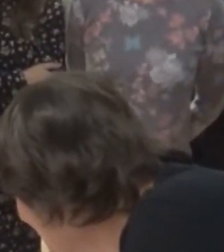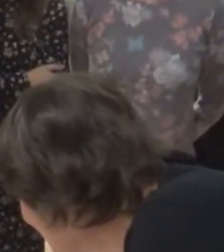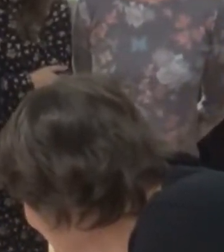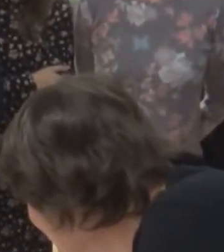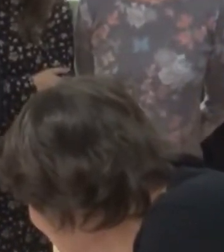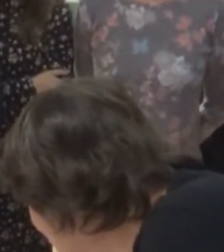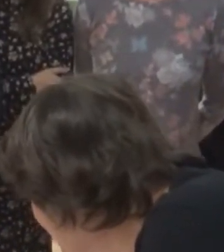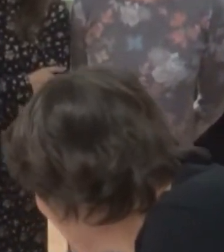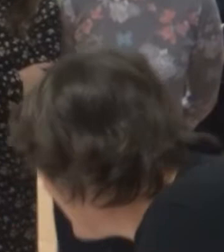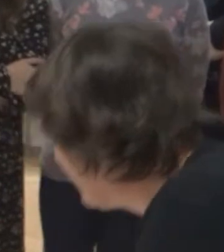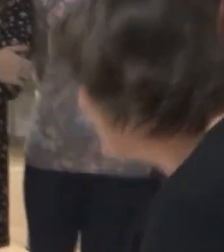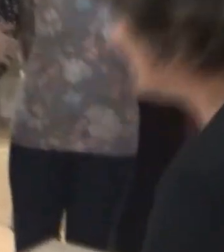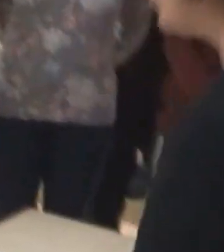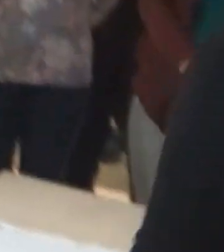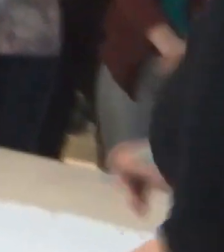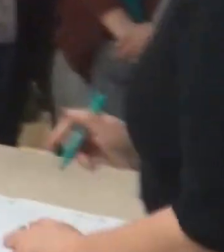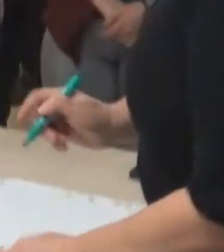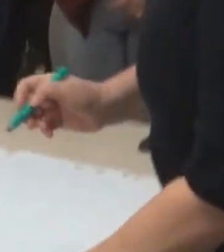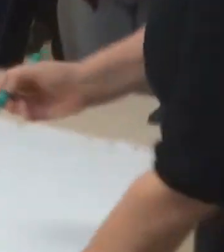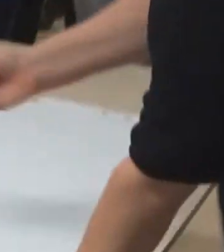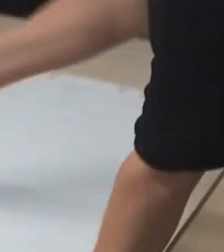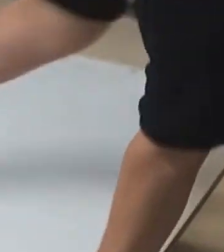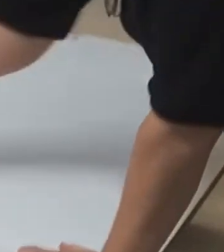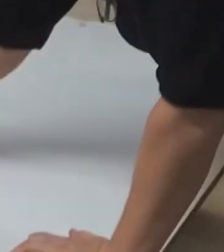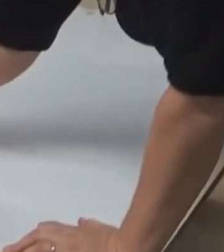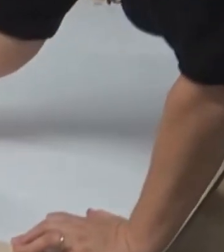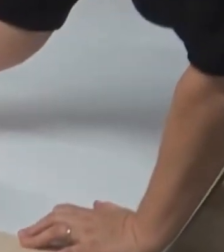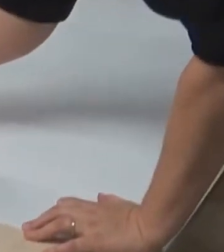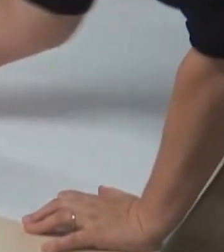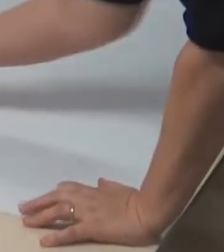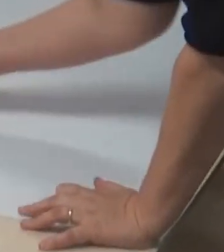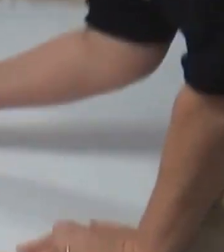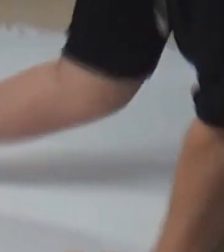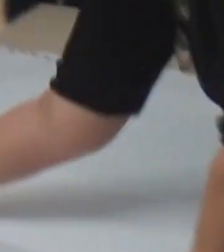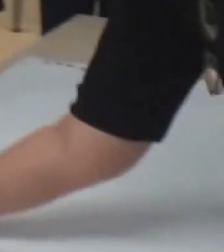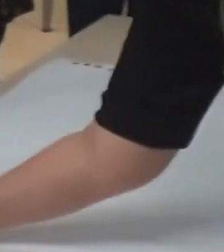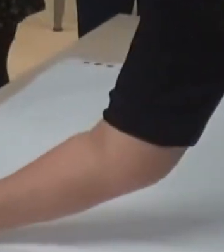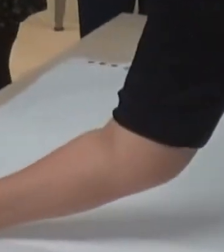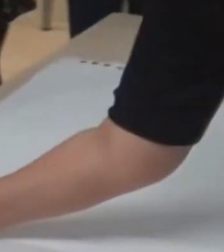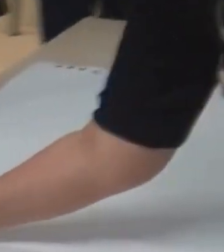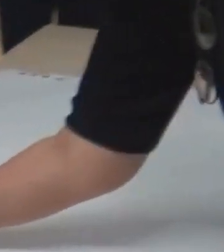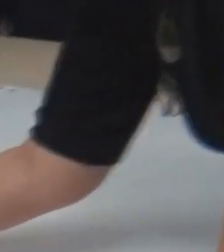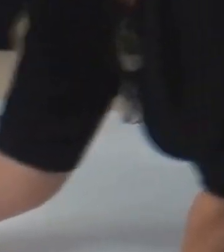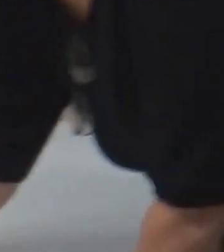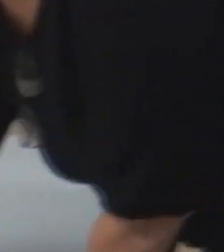A v jakém smyslu ta architektura? No, schody, vysoké obrubníky.